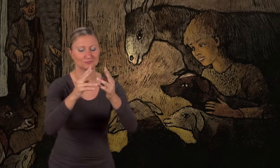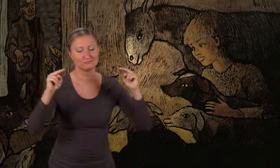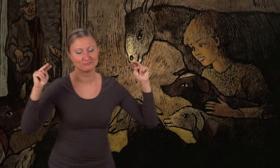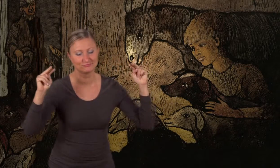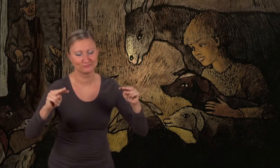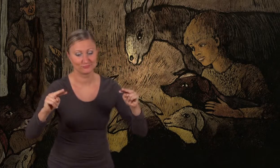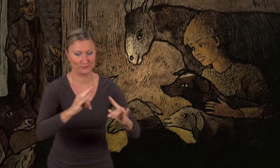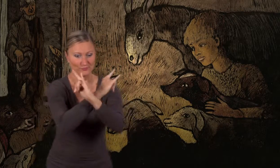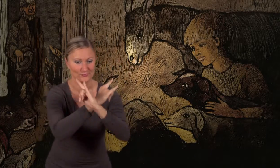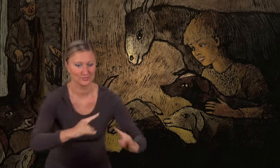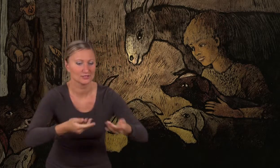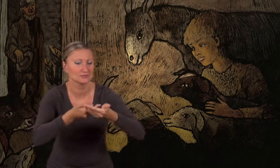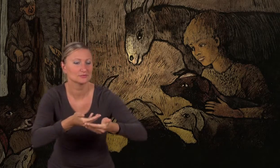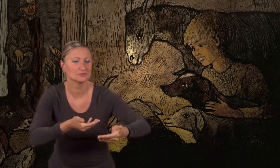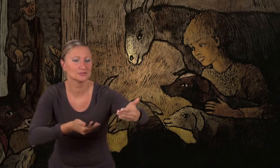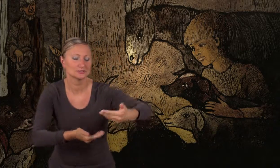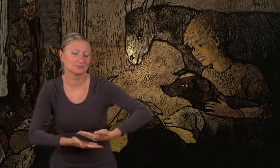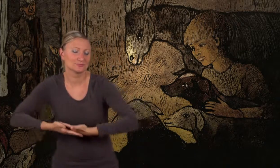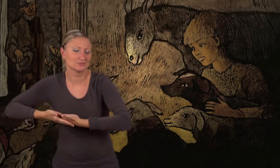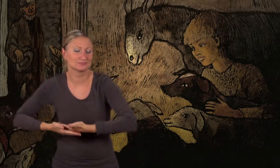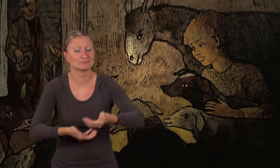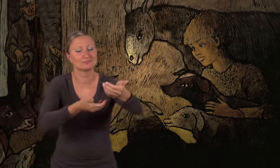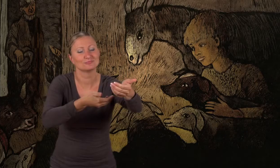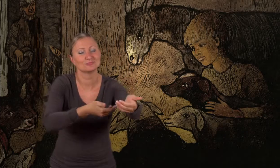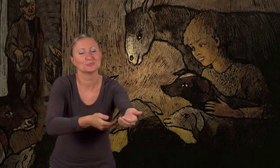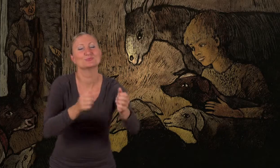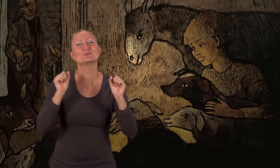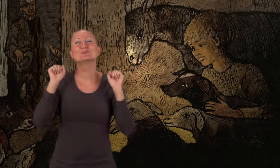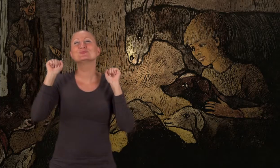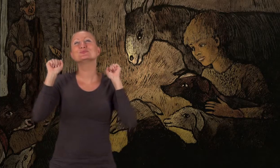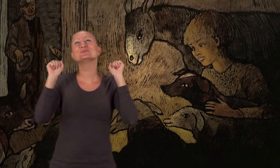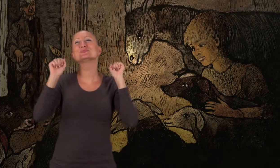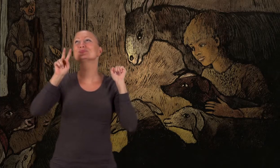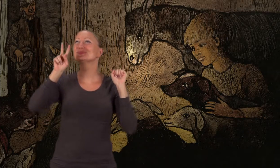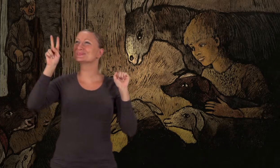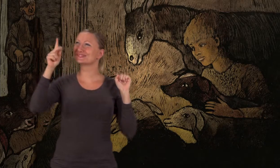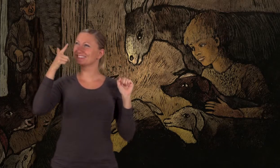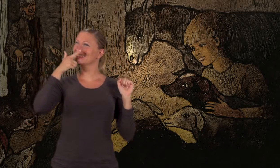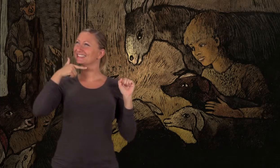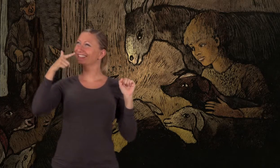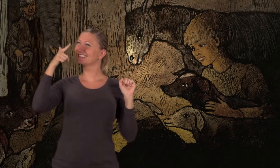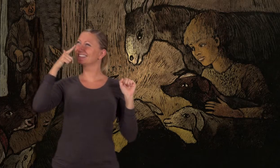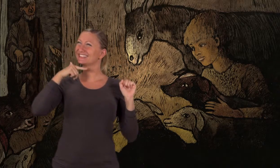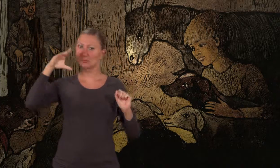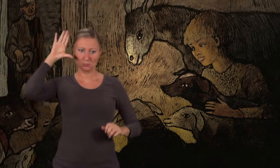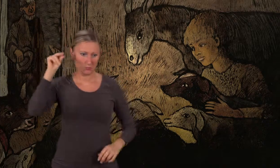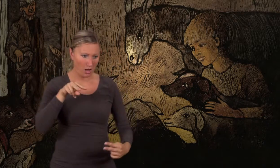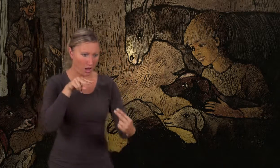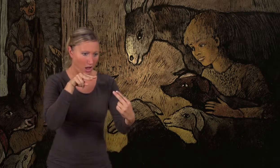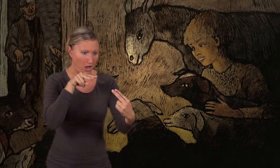Sie waren um eine Krippe versammelt. In der Krippe lag ein Kind. Es lächelte ihm entgegen, als ob